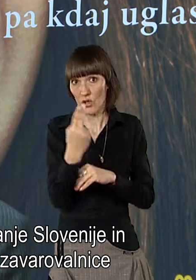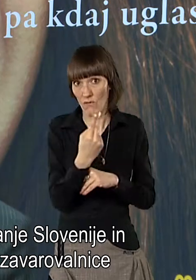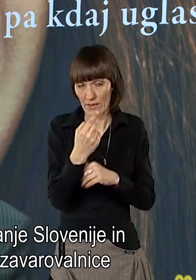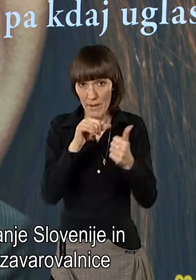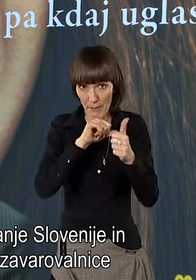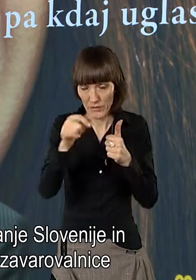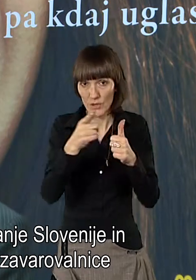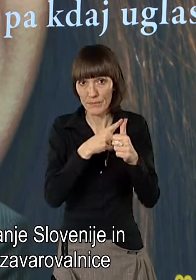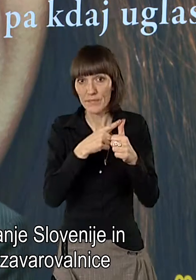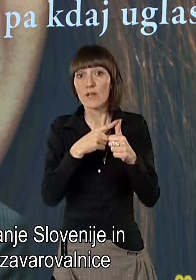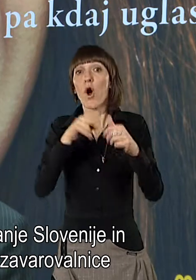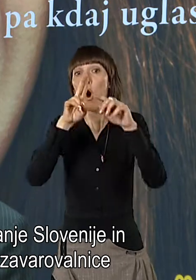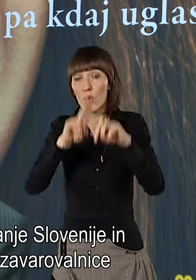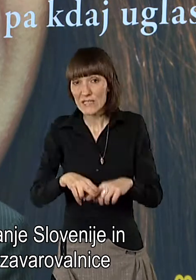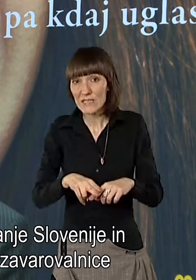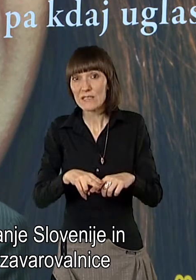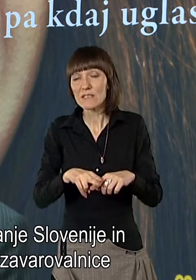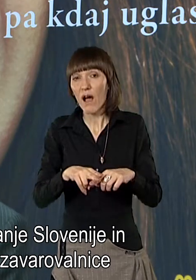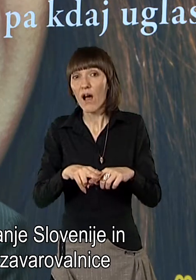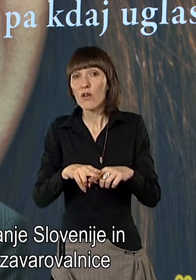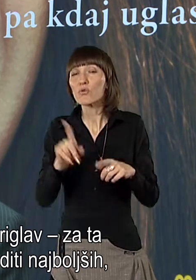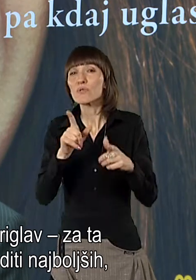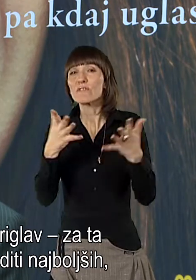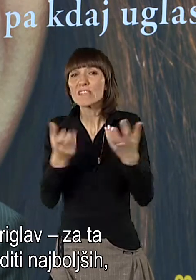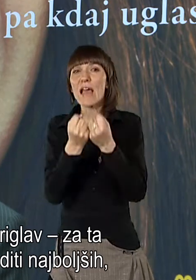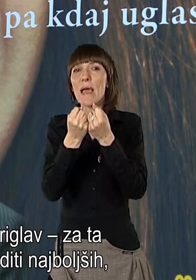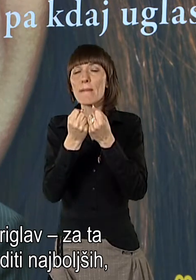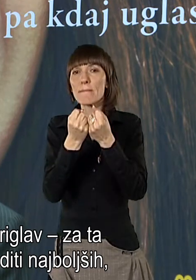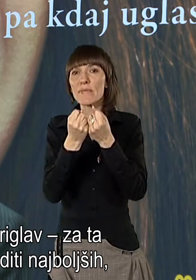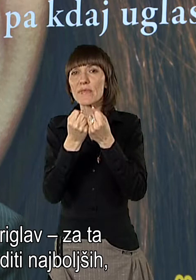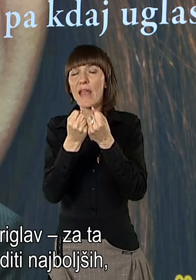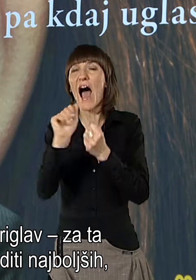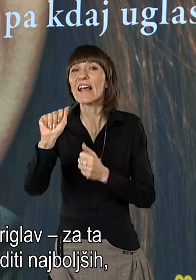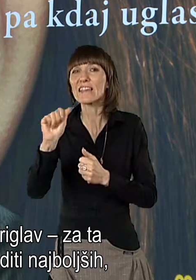ostale privatne zarobalnice vzajemna od Rijatik Trilov.